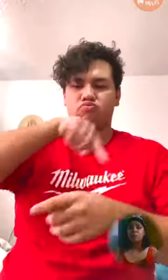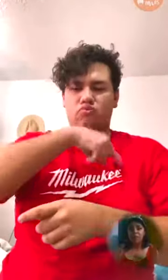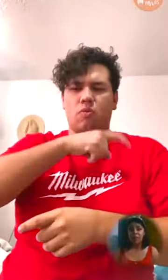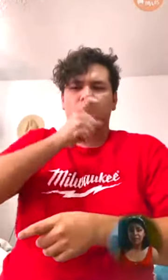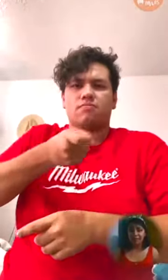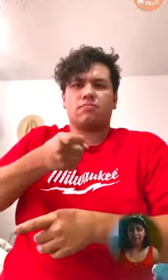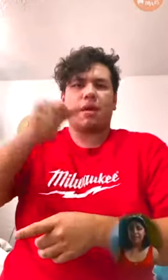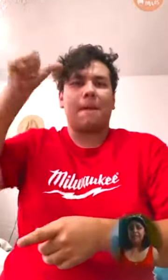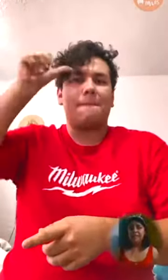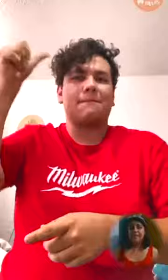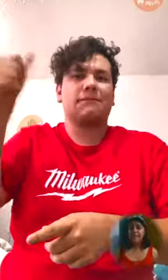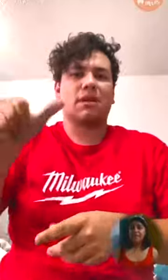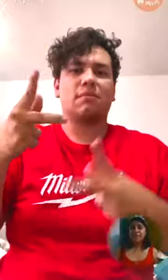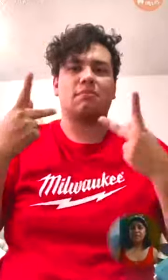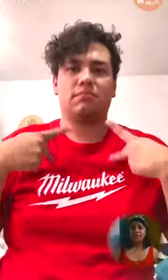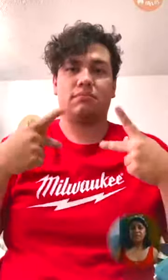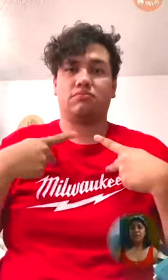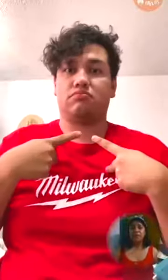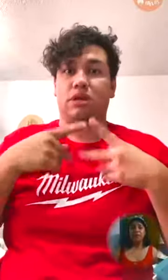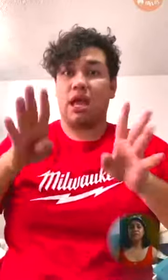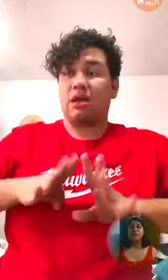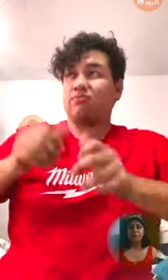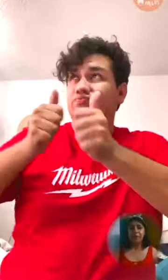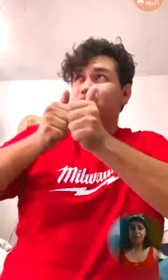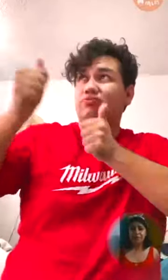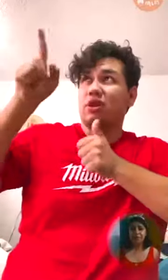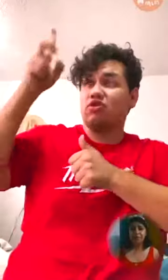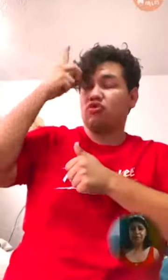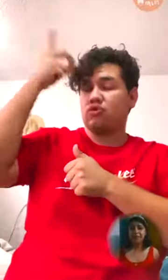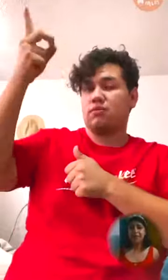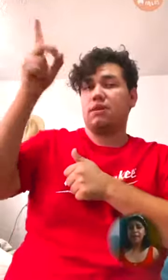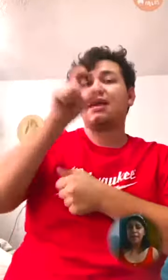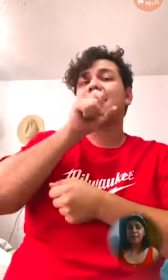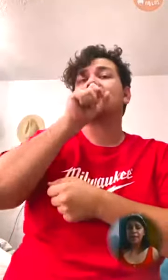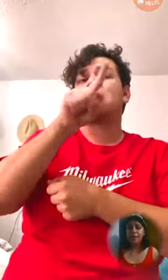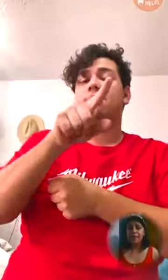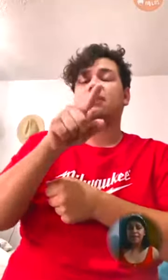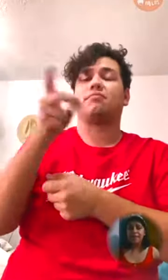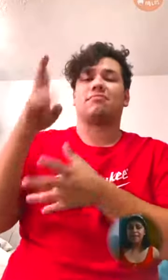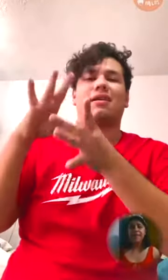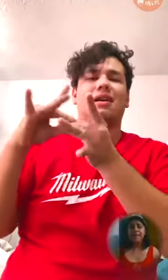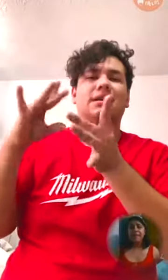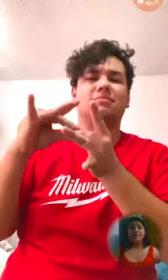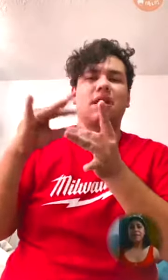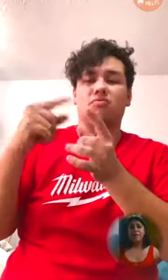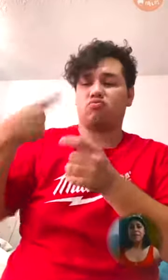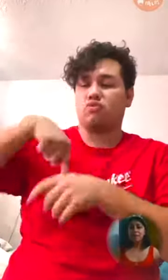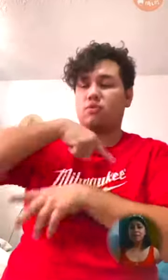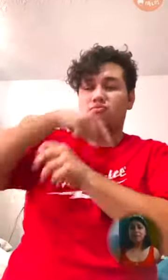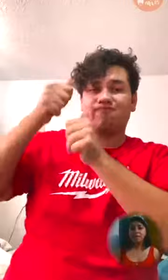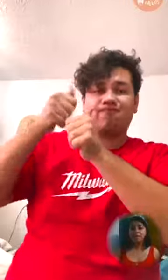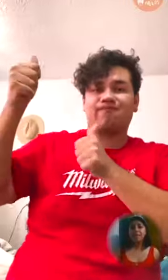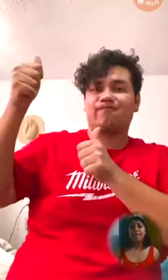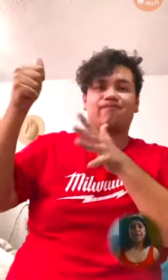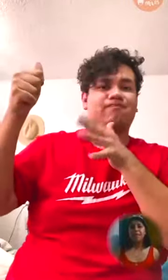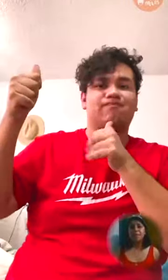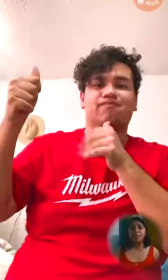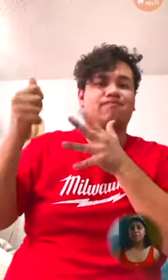pecadores. Y en esta condición estamos separados de Dios. Y también la palabra dice que separados de Dios nada podemos